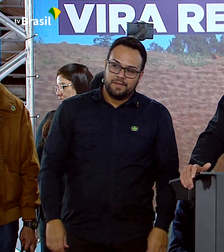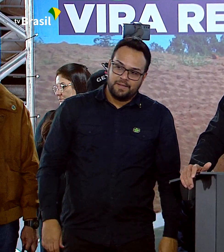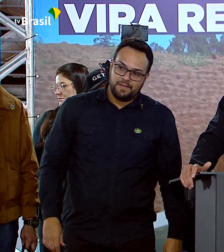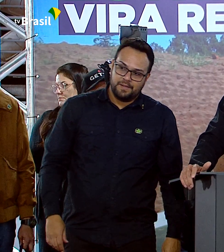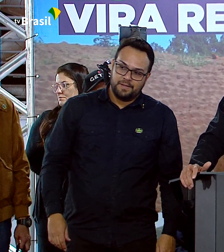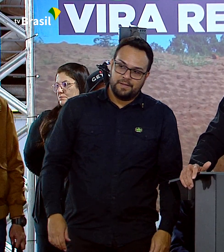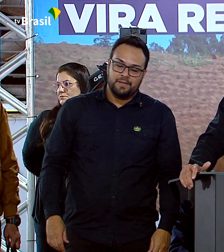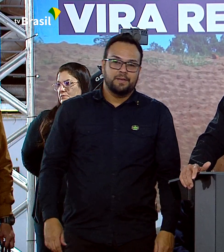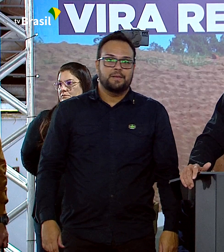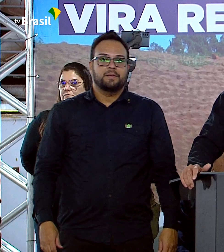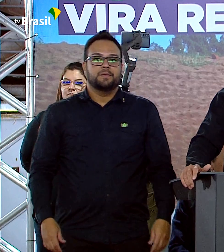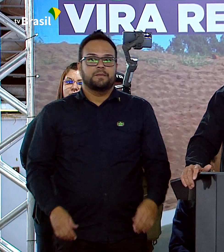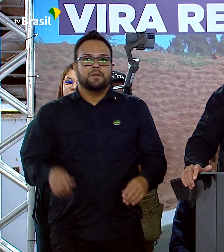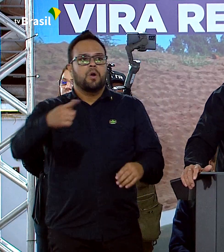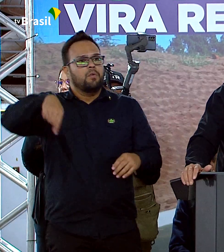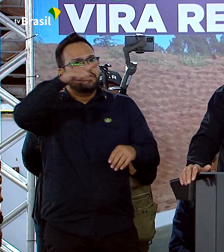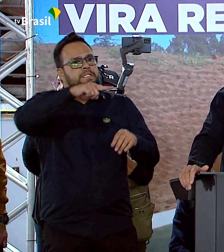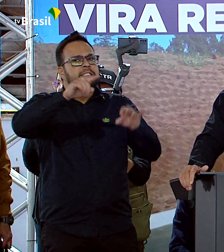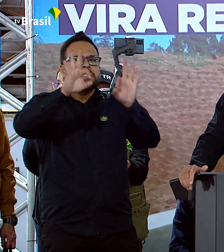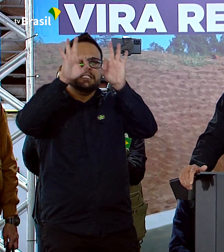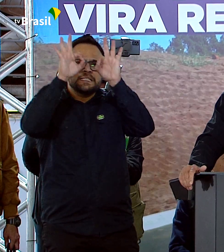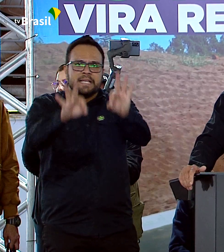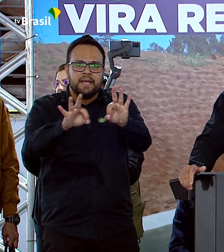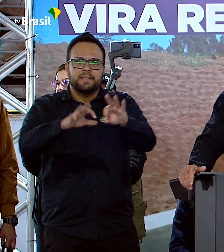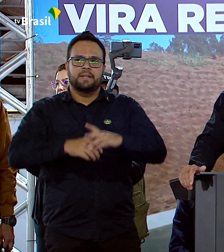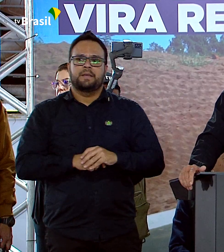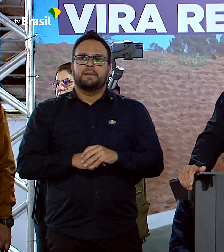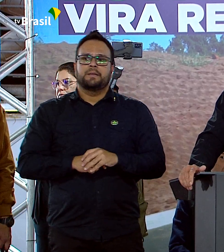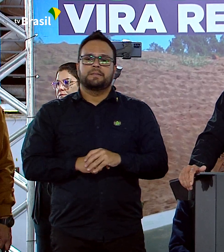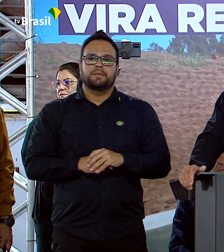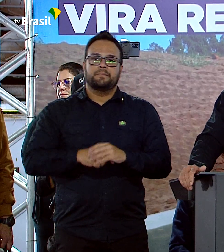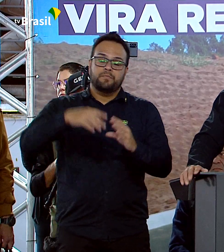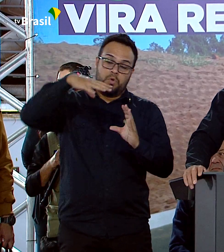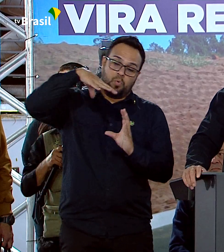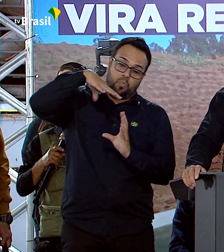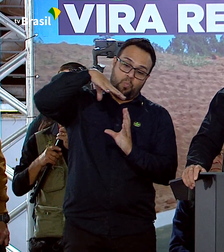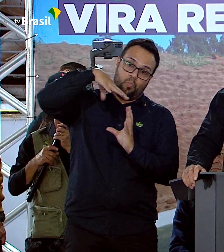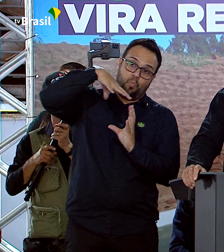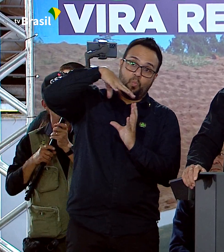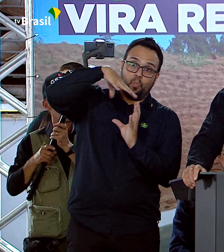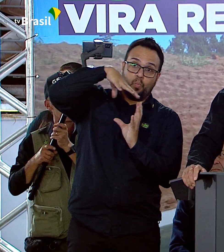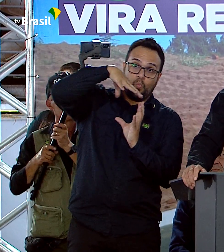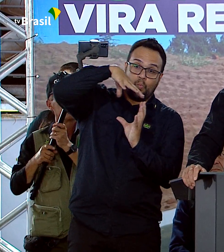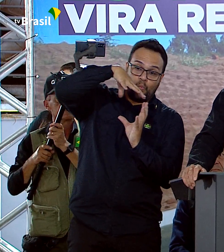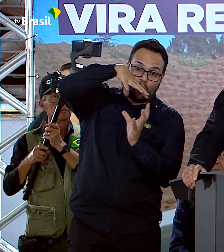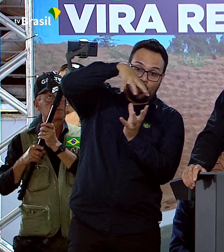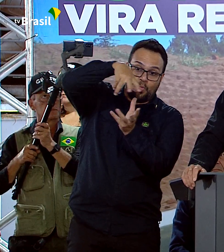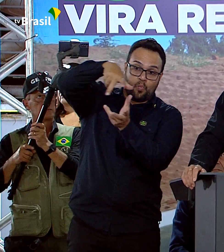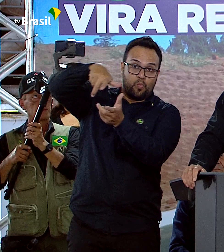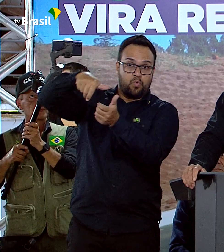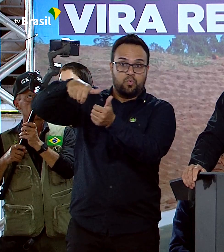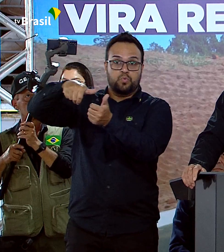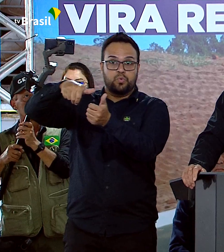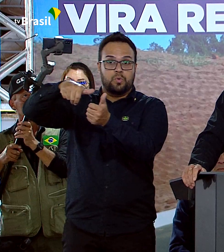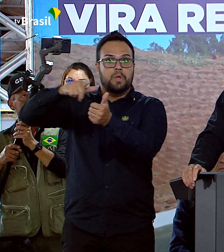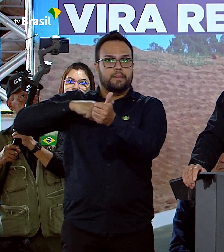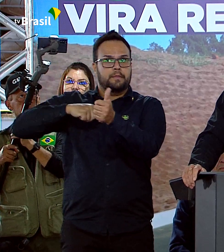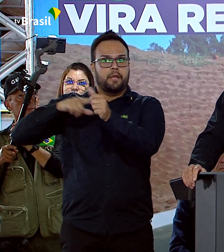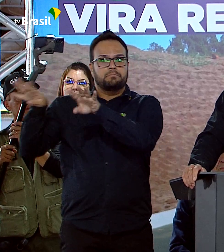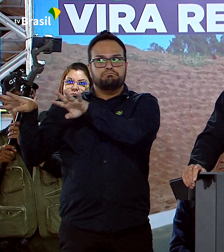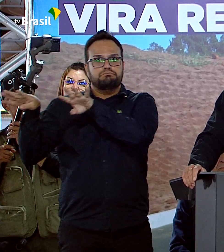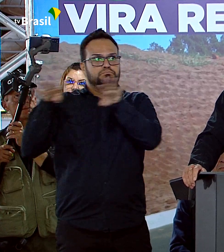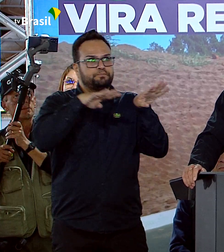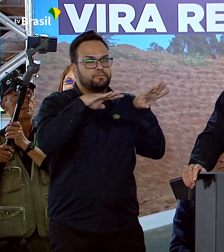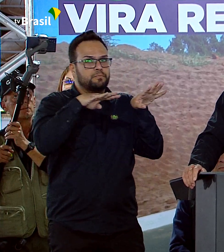Tenho certeza. O mundo todo tem olhado para o